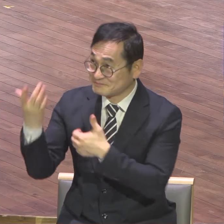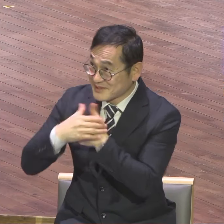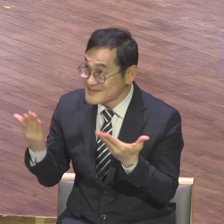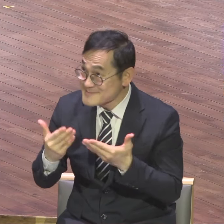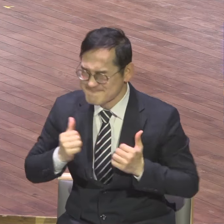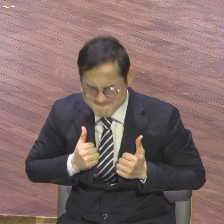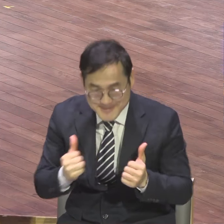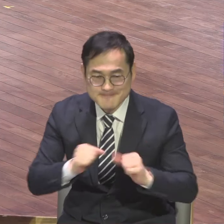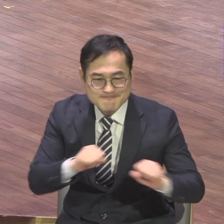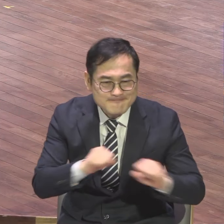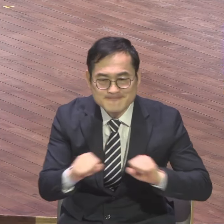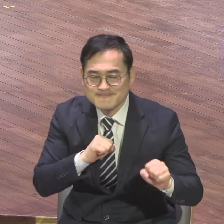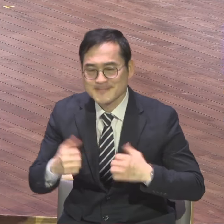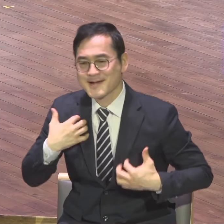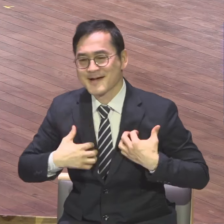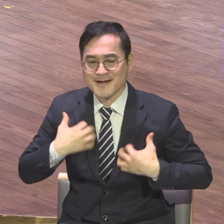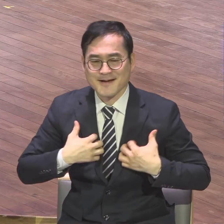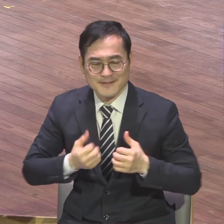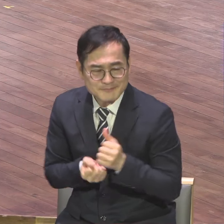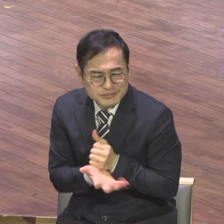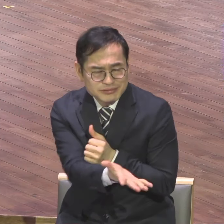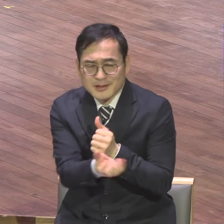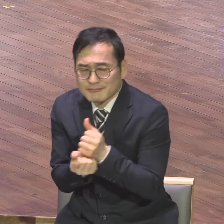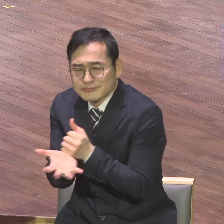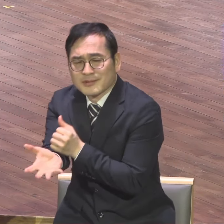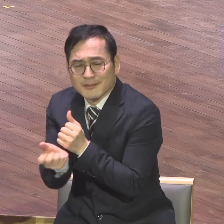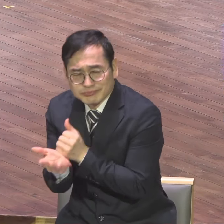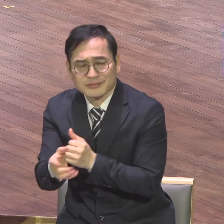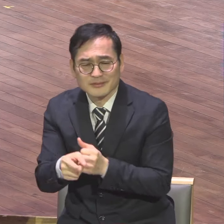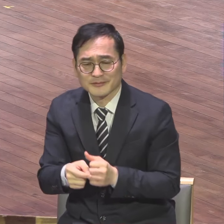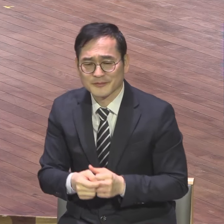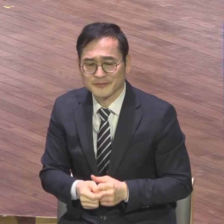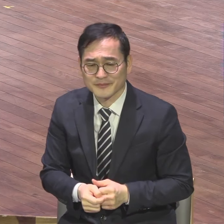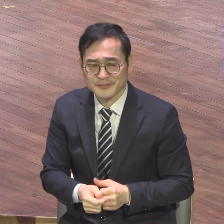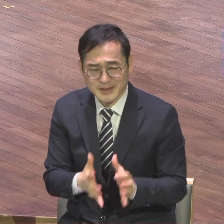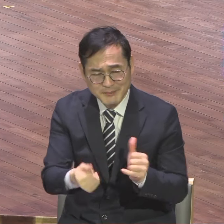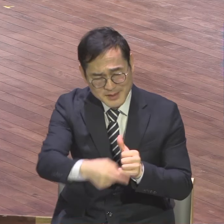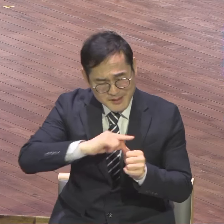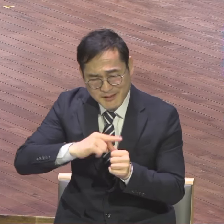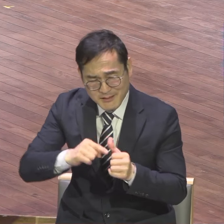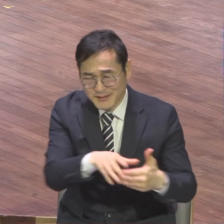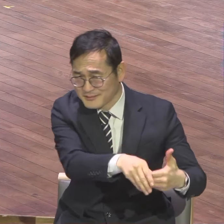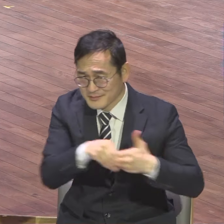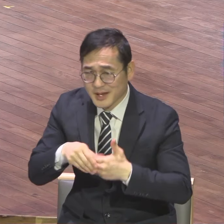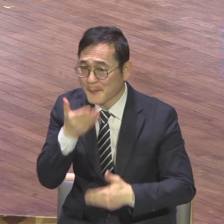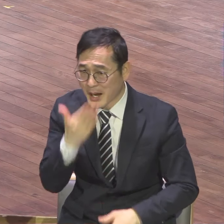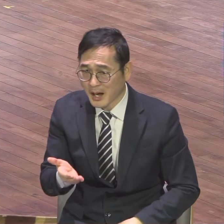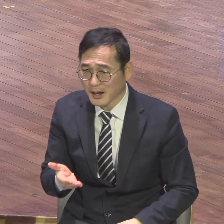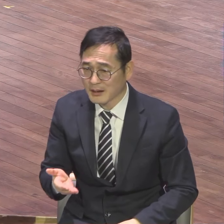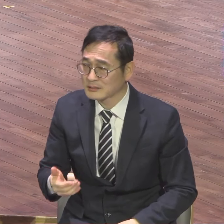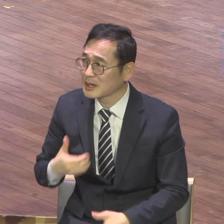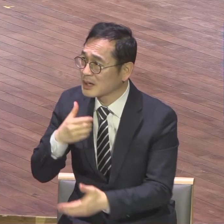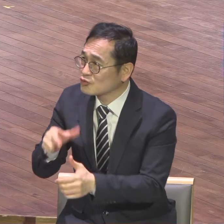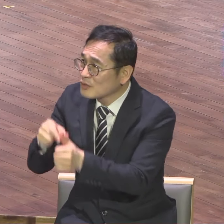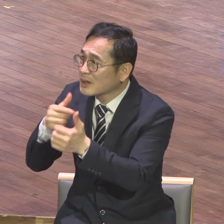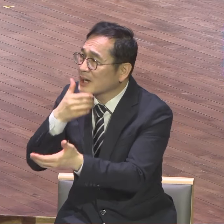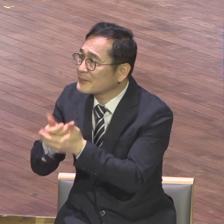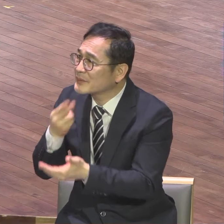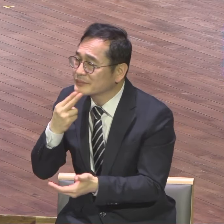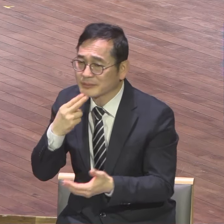복음의 영향력 영적 영향력 못 입히죠 그래서 사도 바울은 빌법